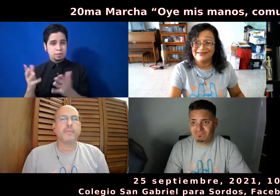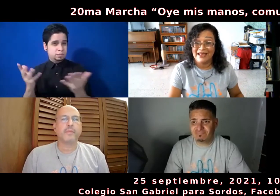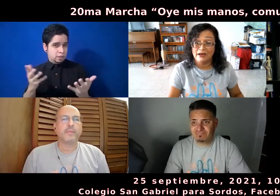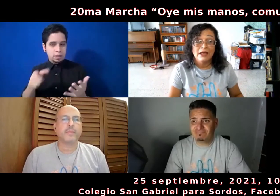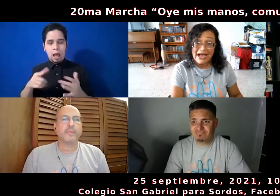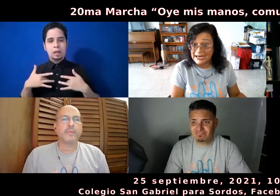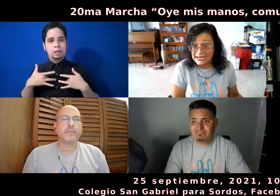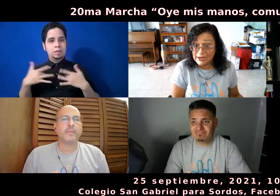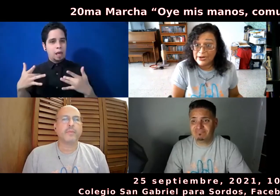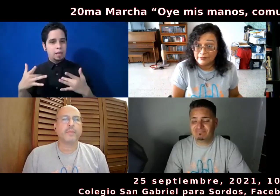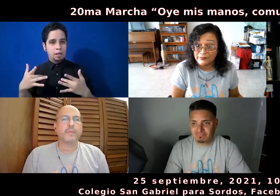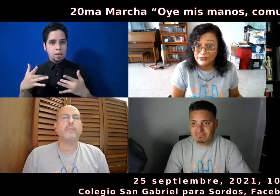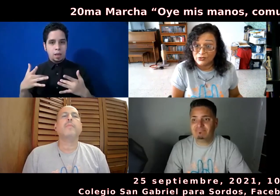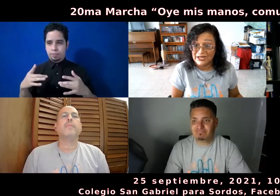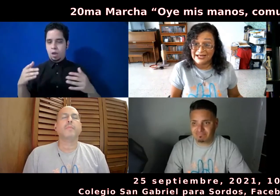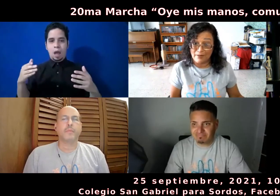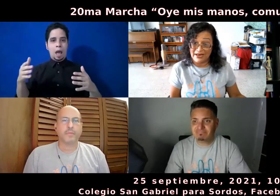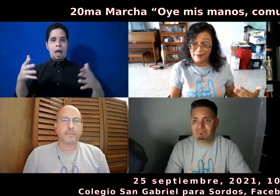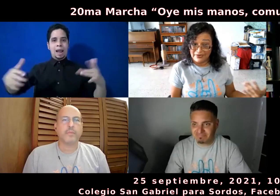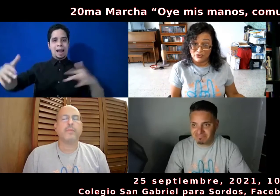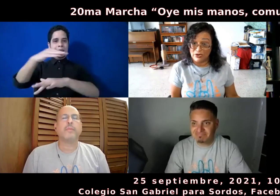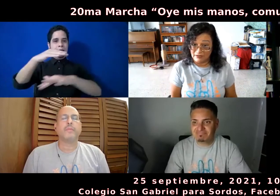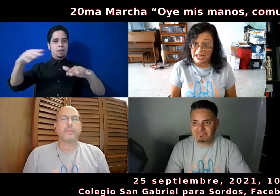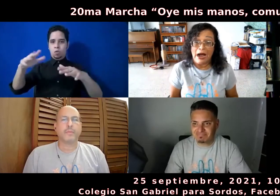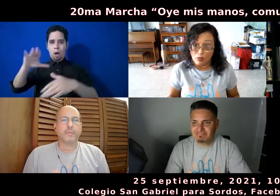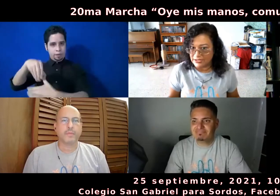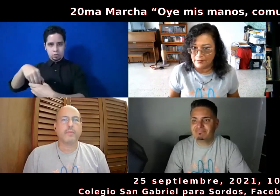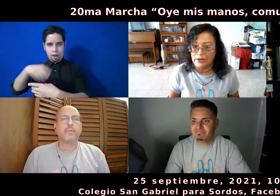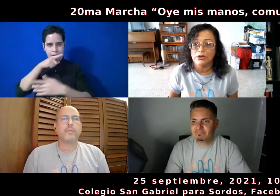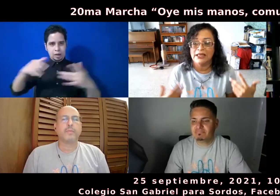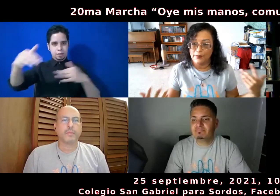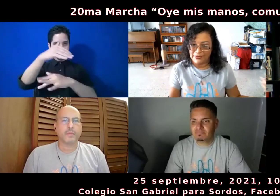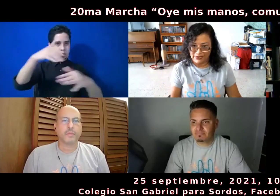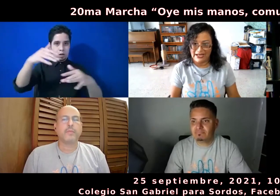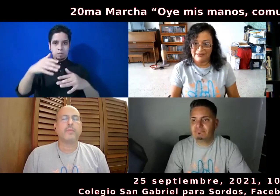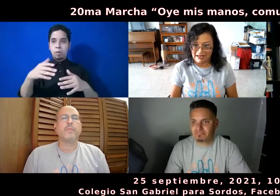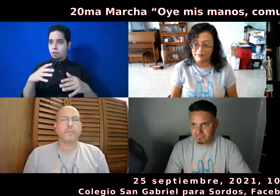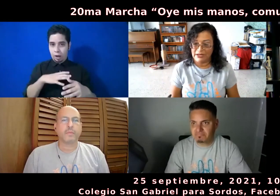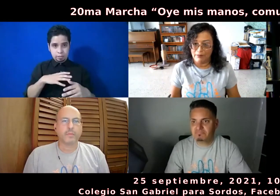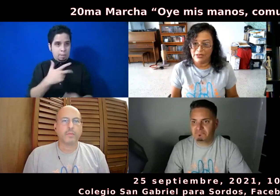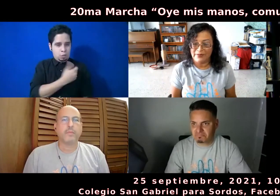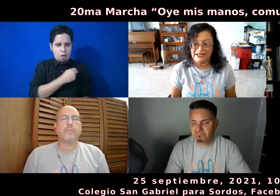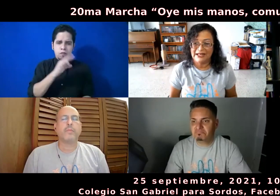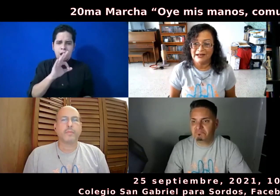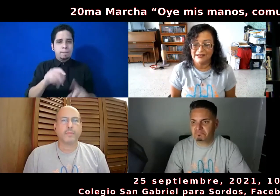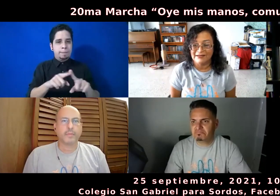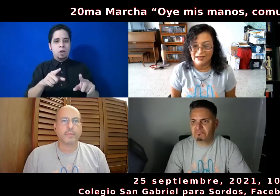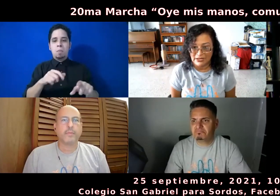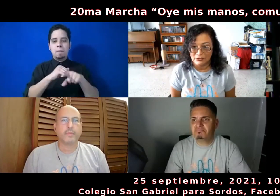sean al aire libre, cosa de que también las personas, aunque estén vacunadas, pues puedan estar, ¿verdad? Puedan practicar el distanciamiento.